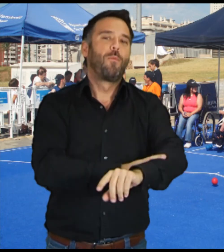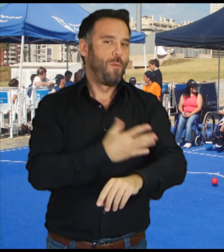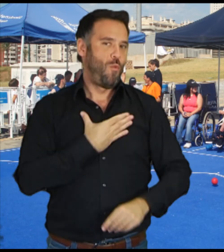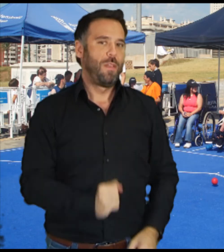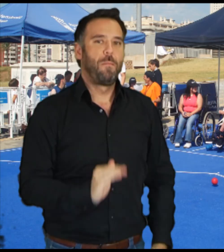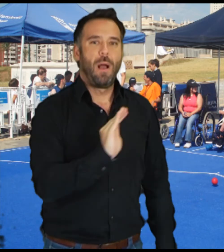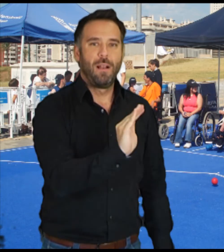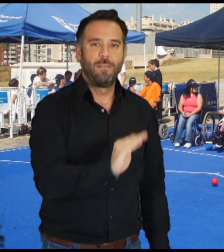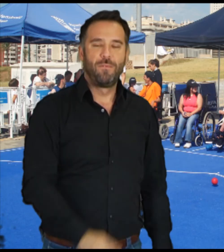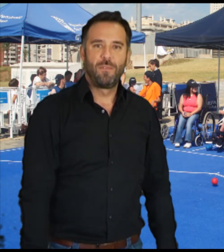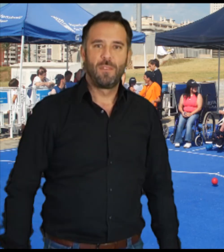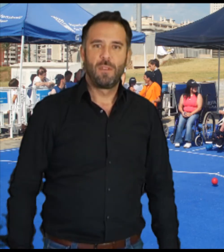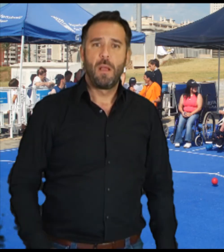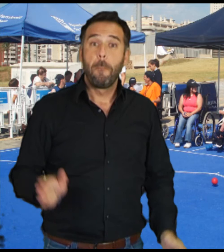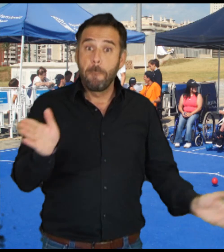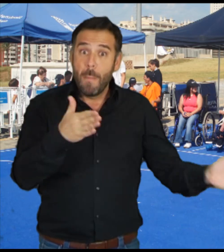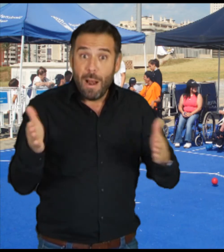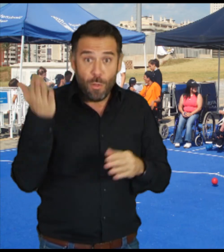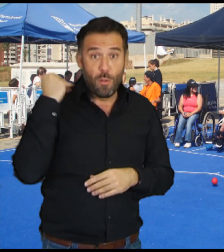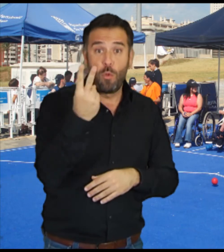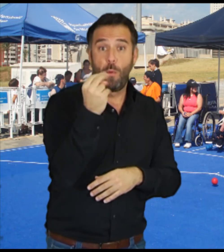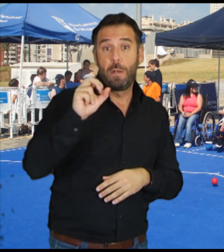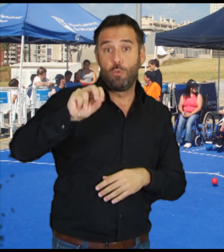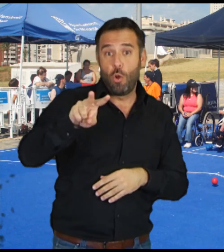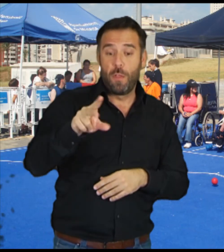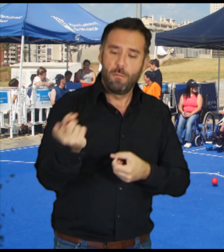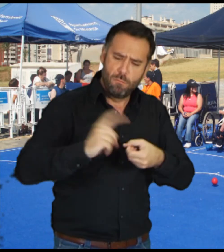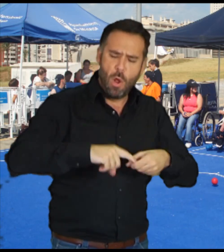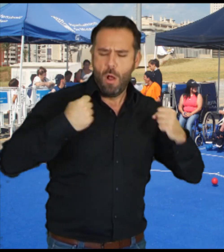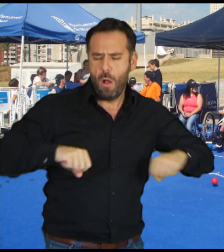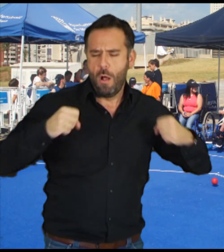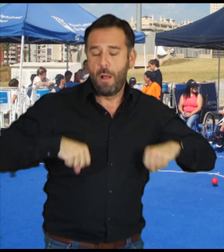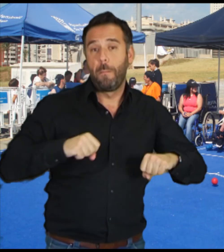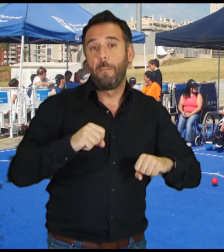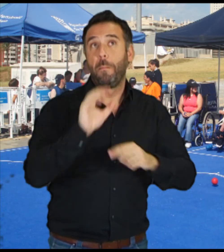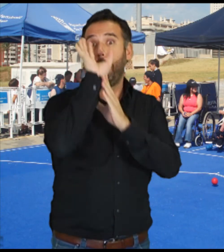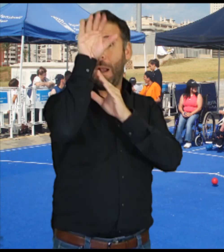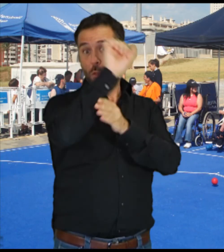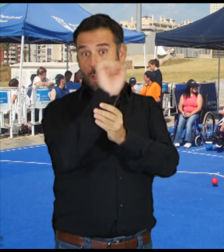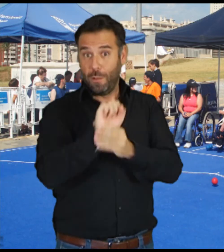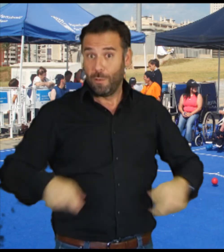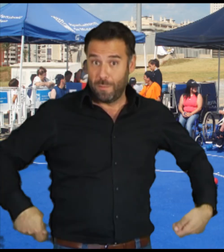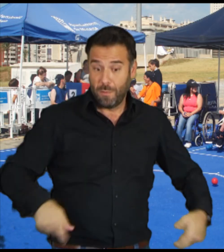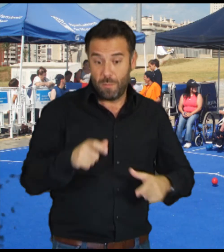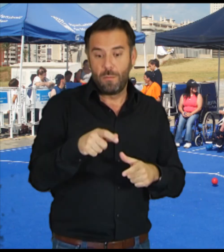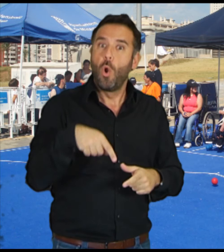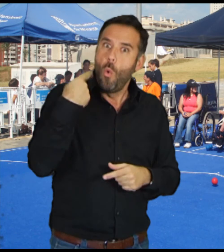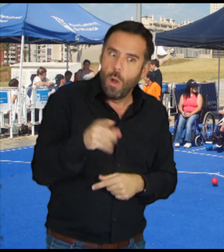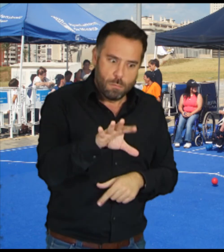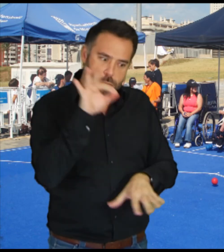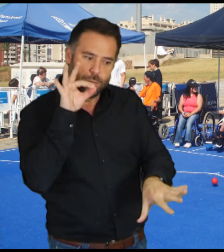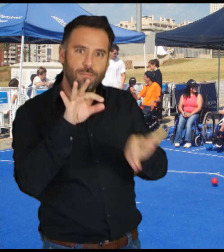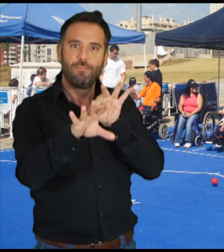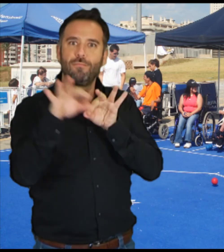En marzo de 2012, tres de los participantes en nuestro centro de baloncesto en Silla de Ruedas Han sido elegidos para la Selección Andaluza Escolar de